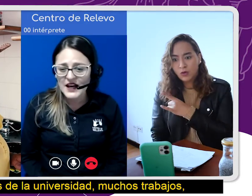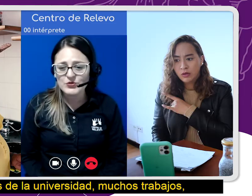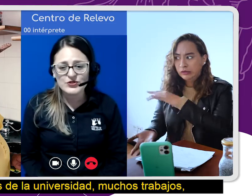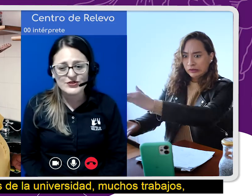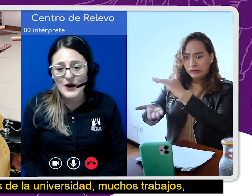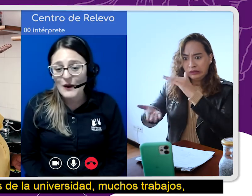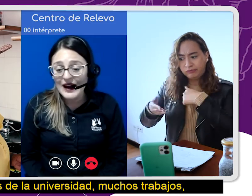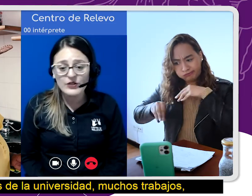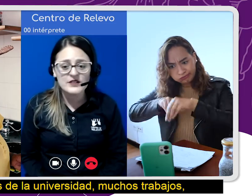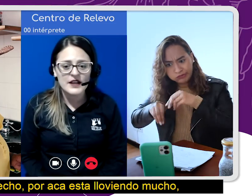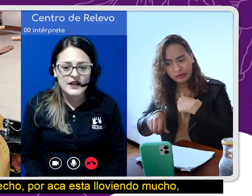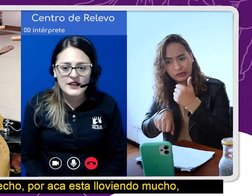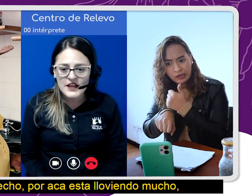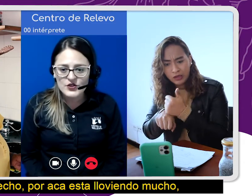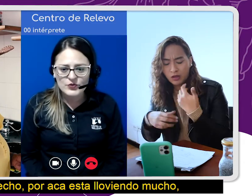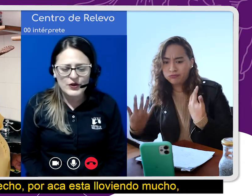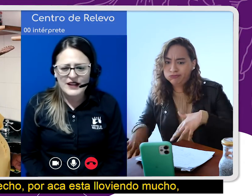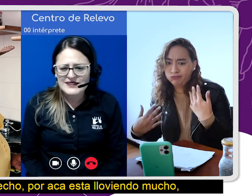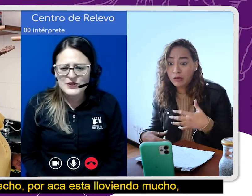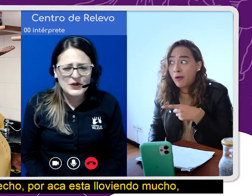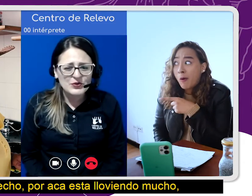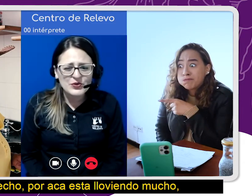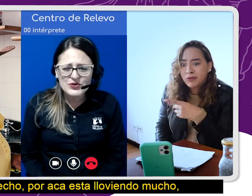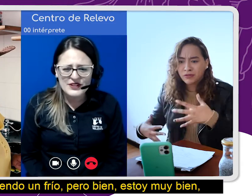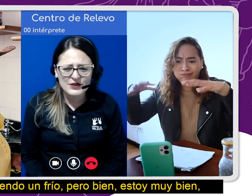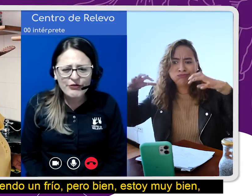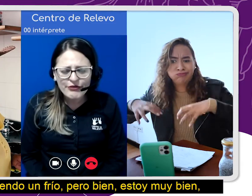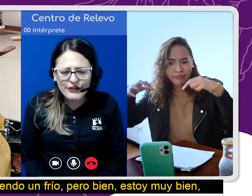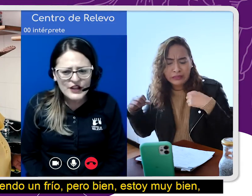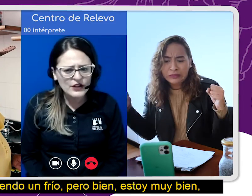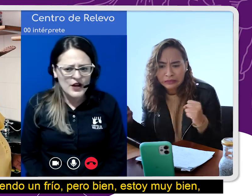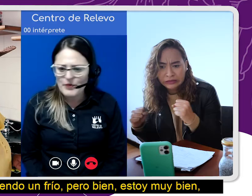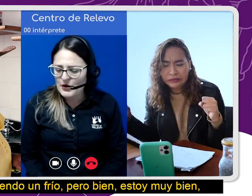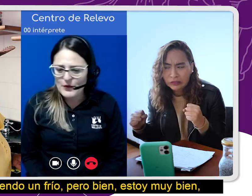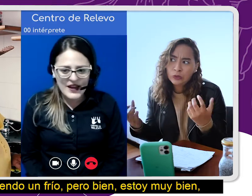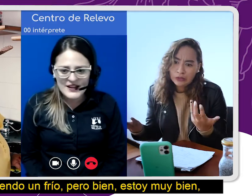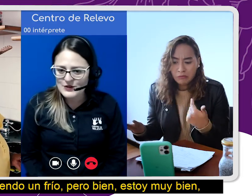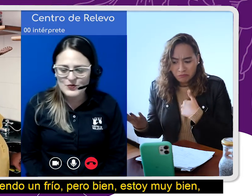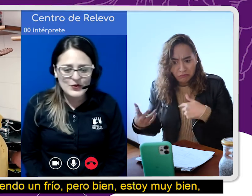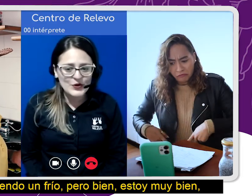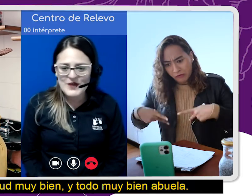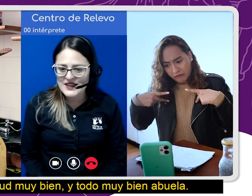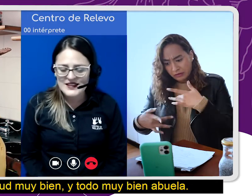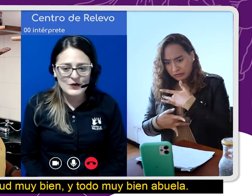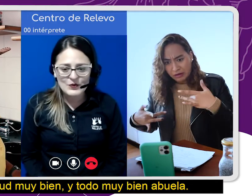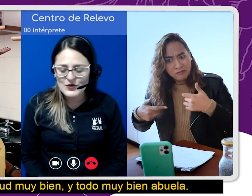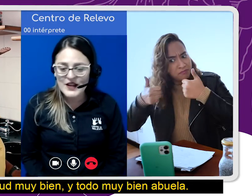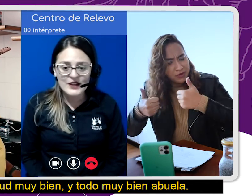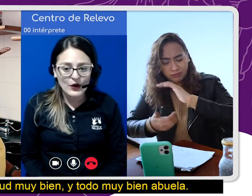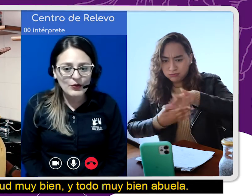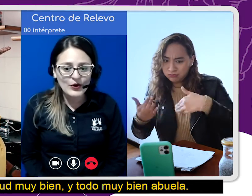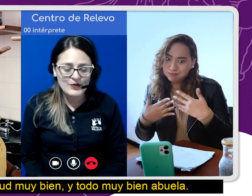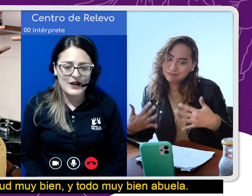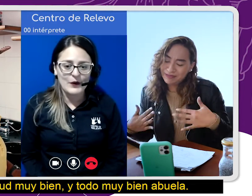universidad, muchos trabajos, de hecho, por acá está lloviendo mucho, está haciendo un frío, pero bien, estoy muy bien, de salud